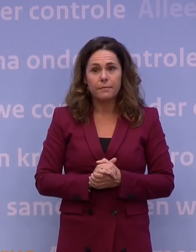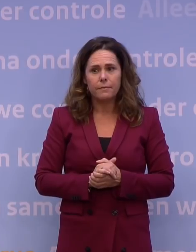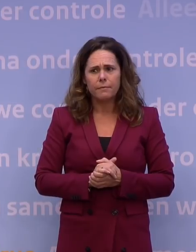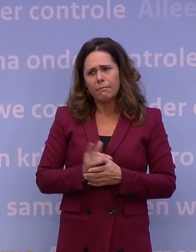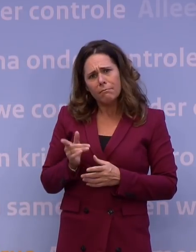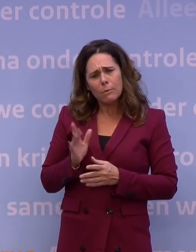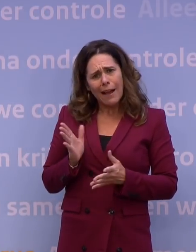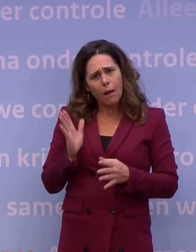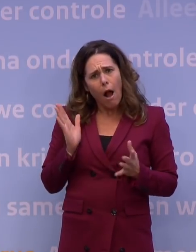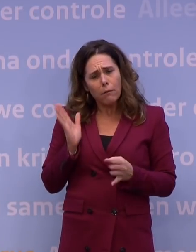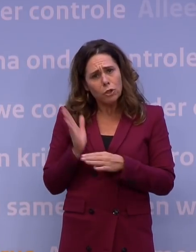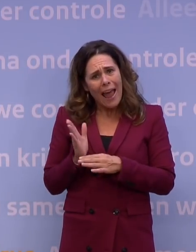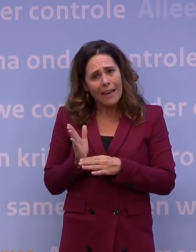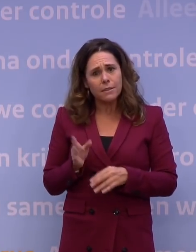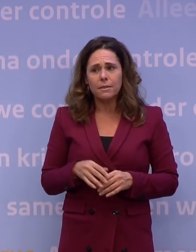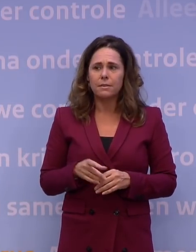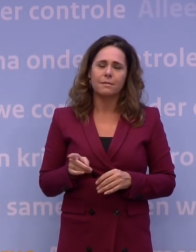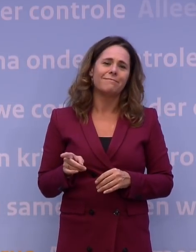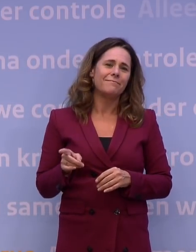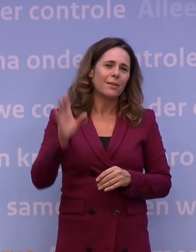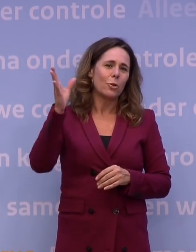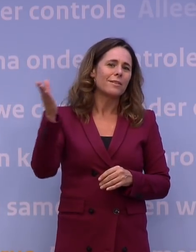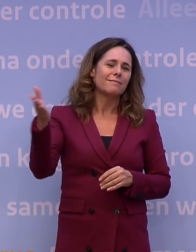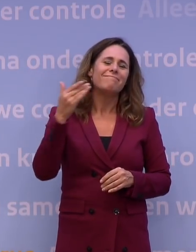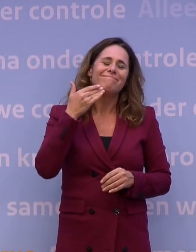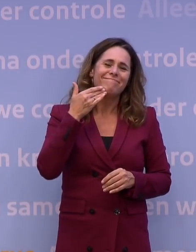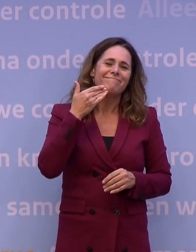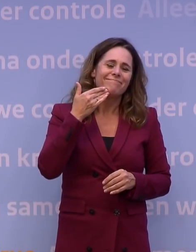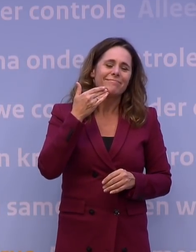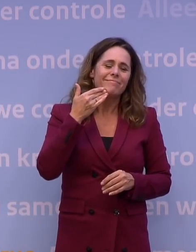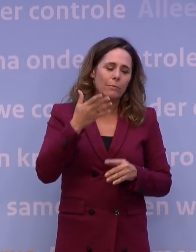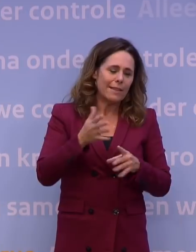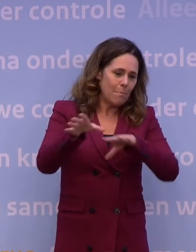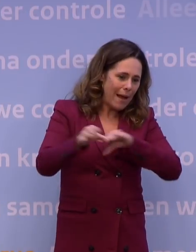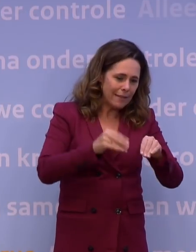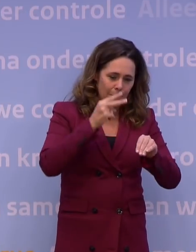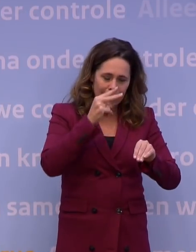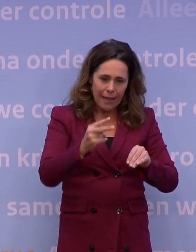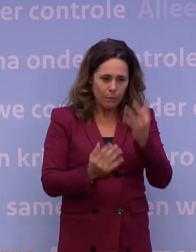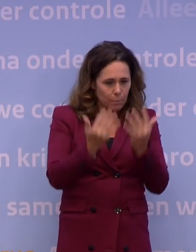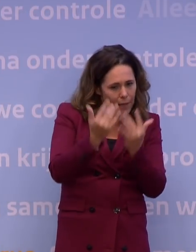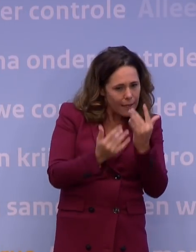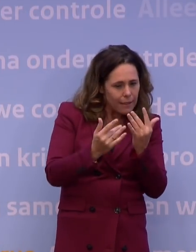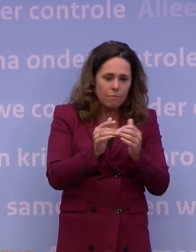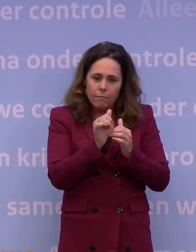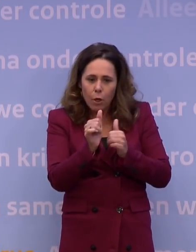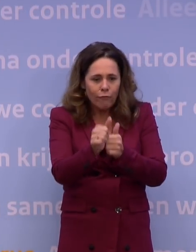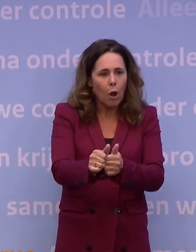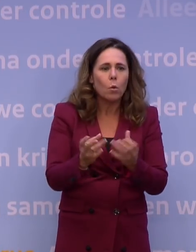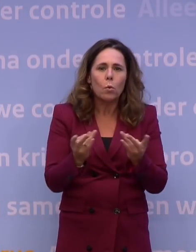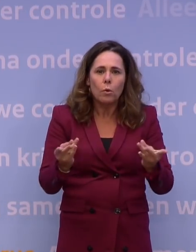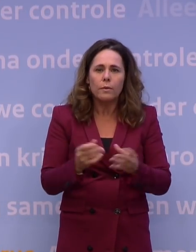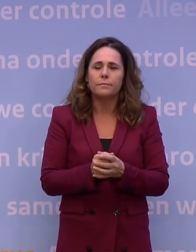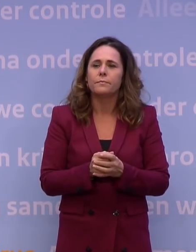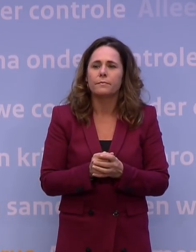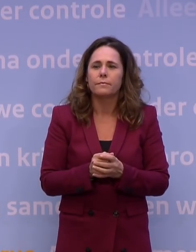laat met deze maatregelen? Deze maatregelen zijn natuurlijk, we hebben natuurlijk laten doorrekenen wat dit pakket doet en dat met inacht neem ik ook van het feit dat niet